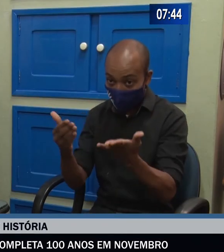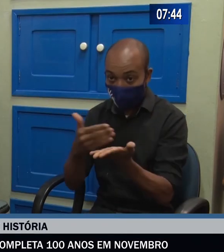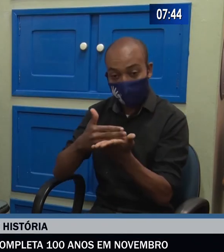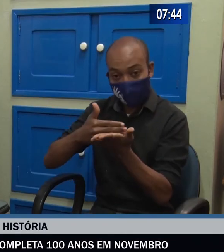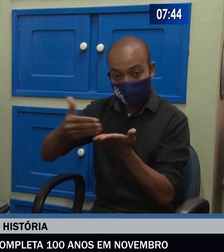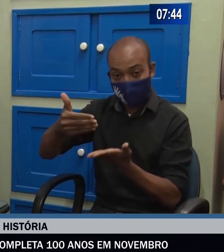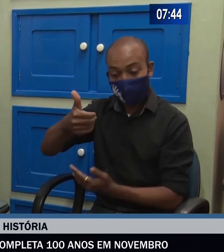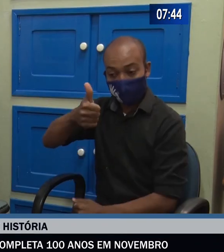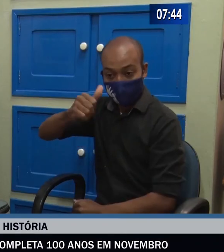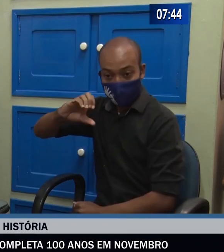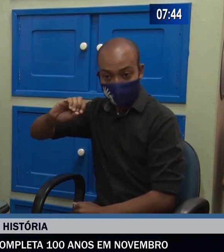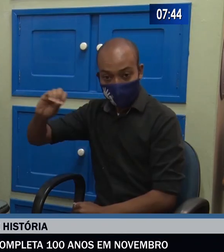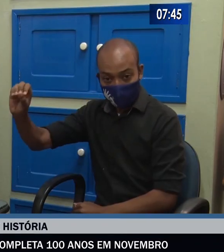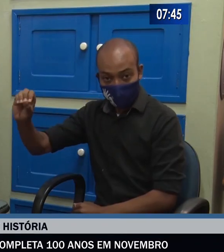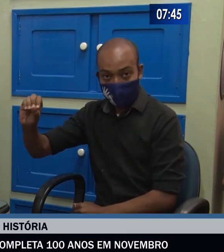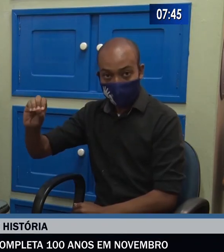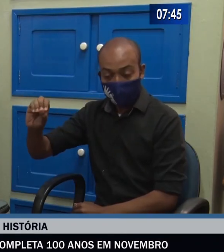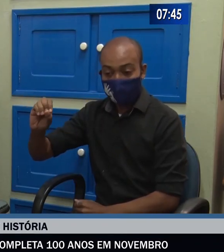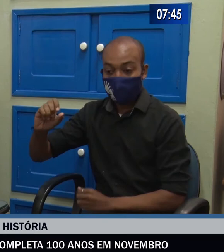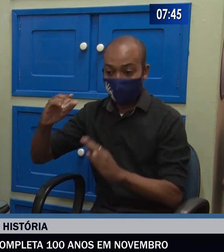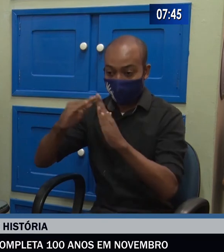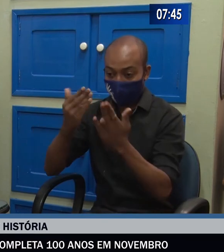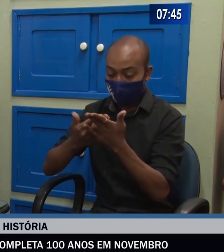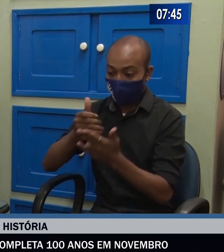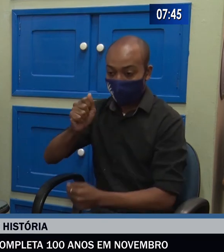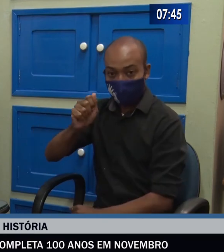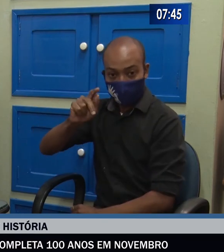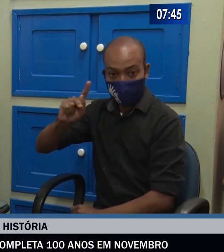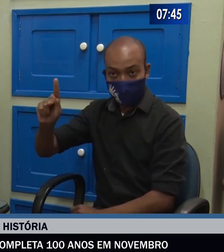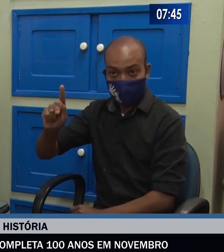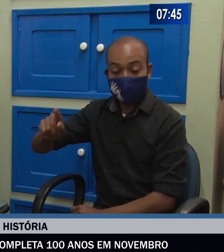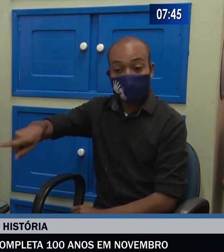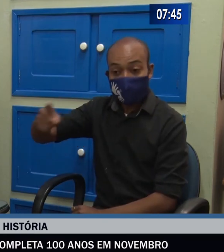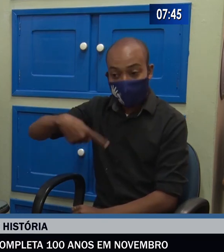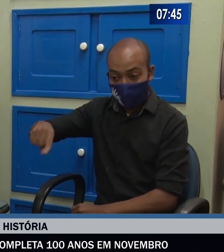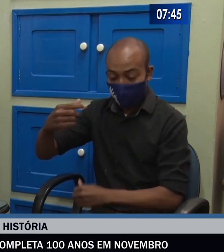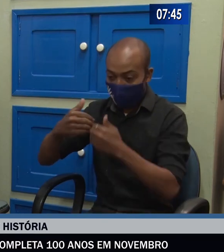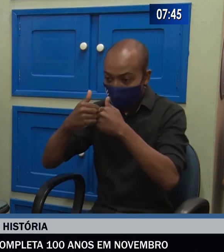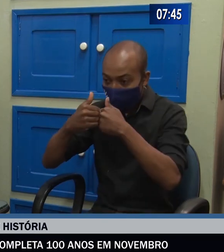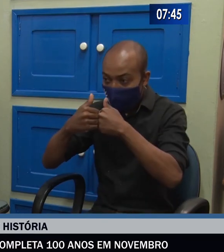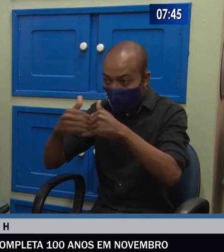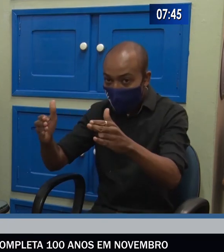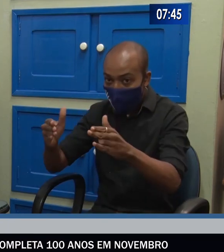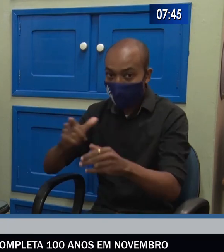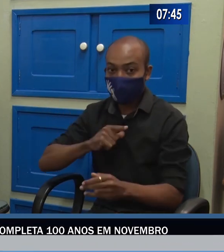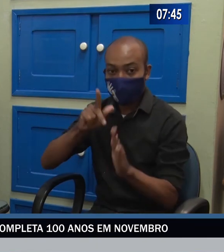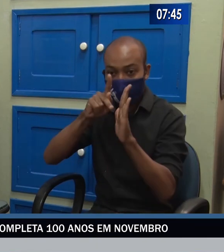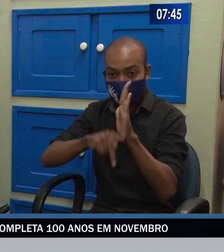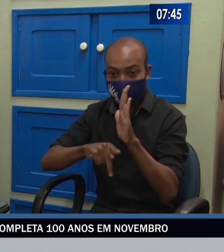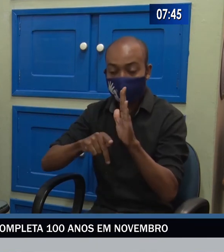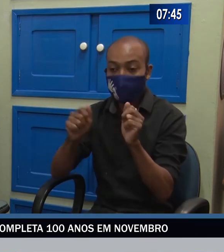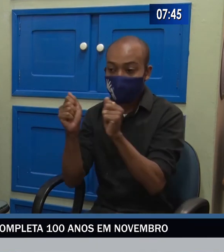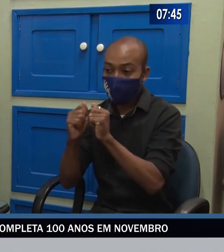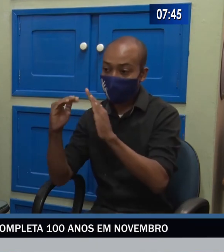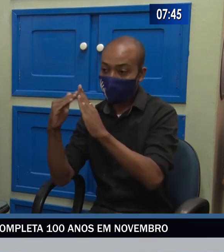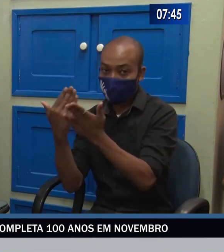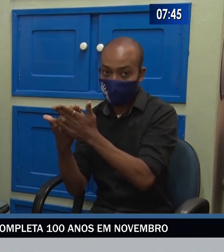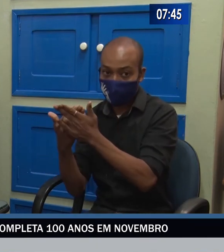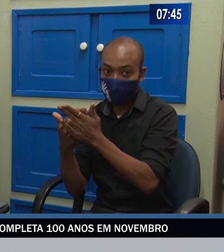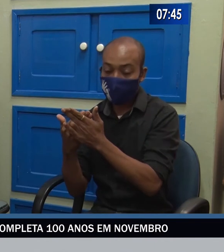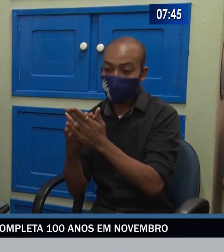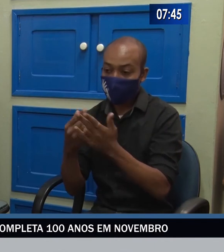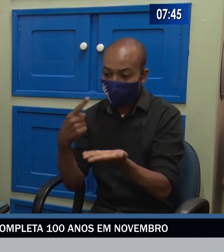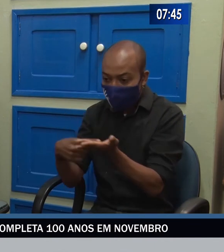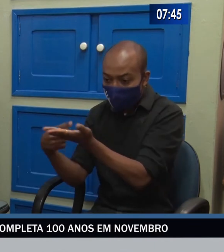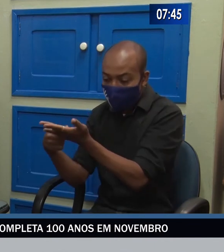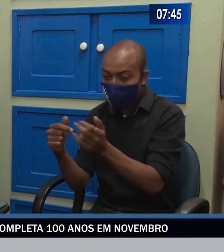comemoração dos 100 anos da Afonso Pena, nós elaboramos um projeto juntamente com a João Ponce, para que os